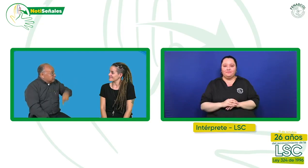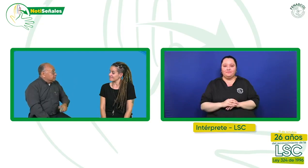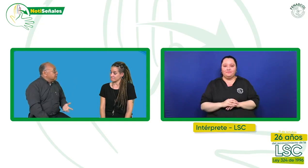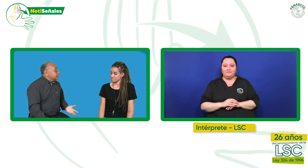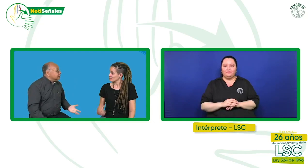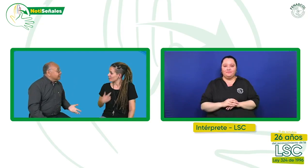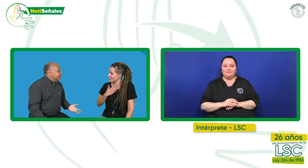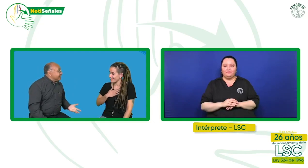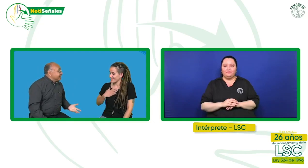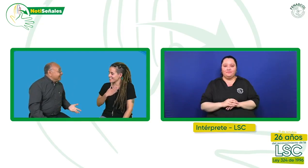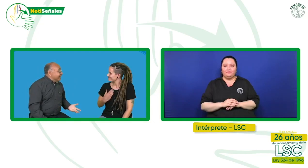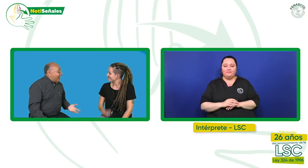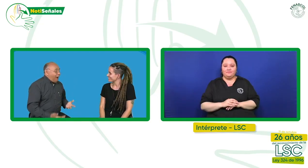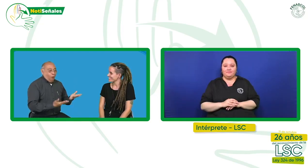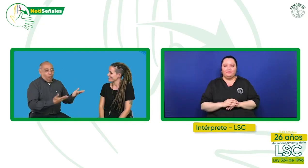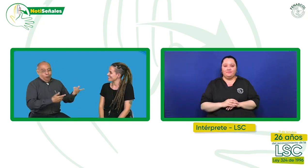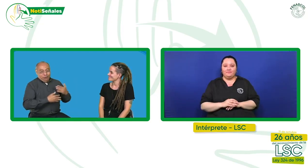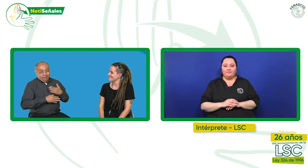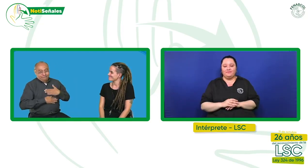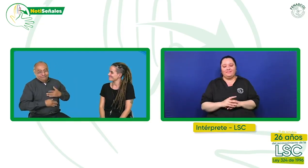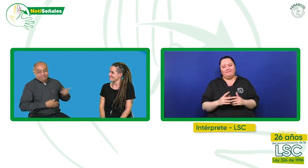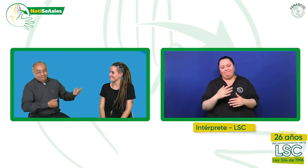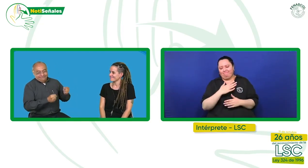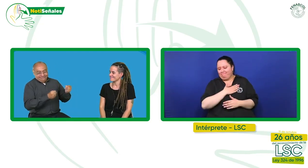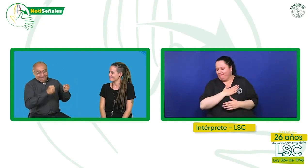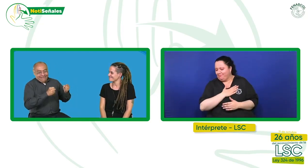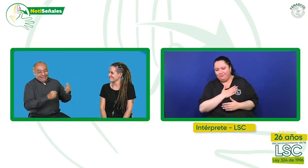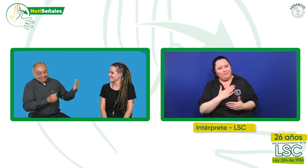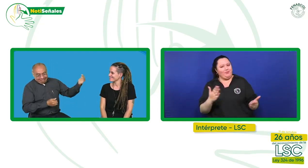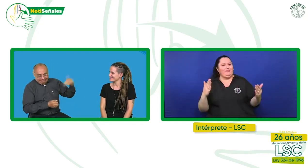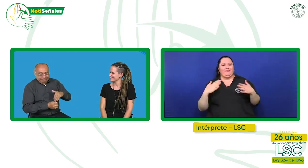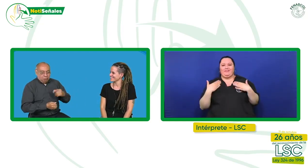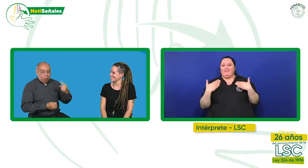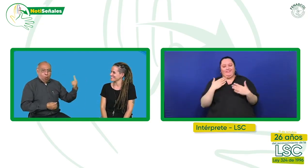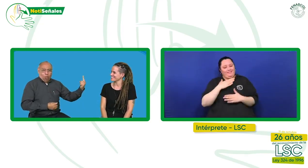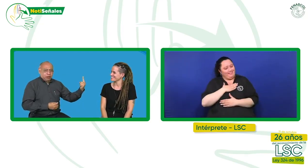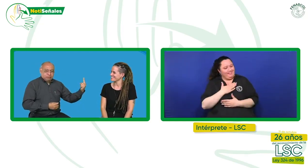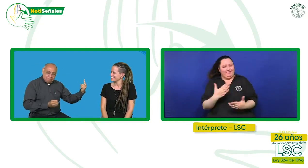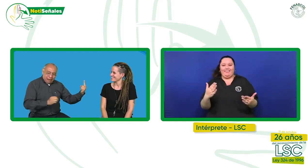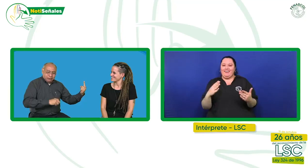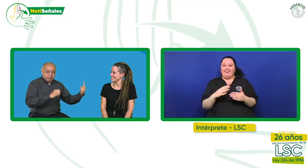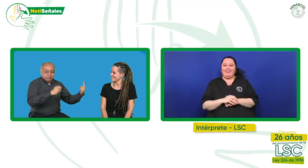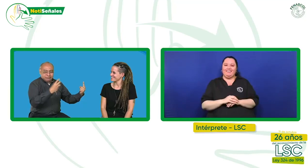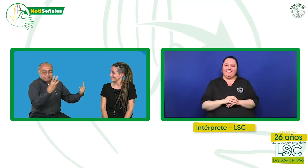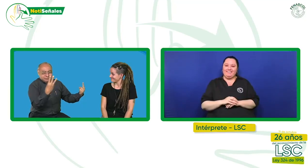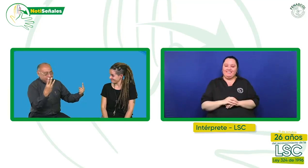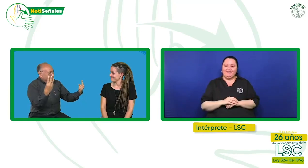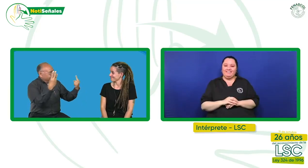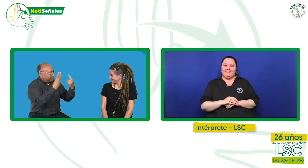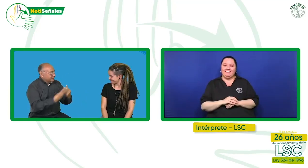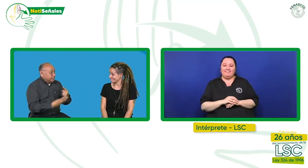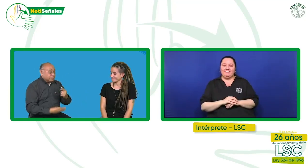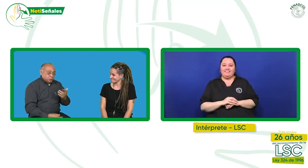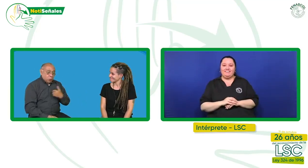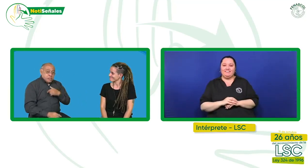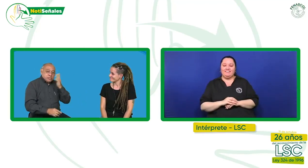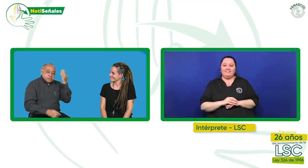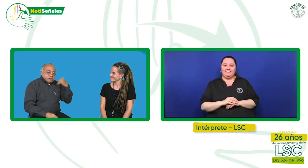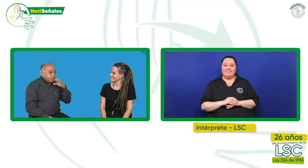vienes 2023, 2024. Encantadísima. Qué bueno que puedas estar acá, ¿no? Y que no vengas solo, sino que vengan